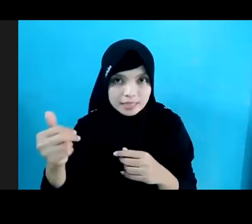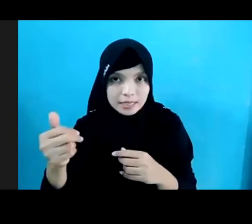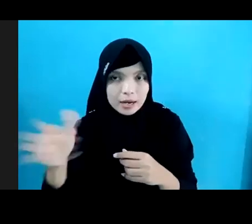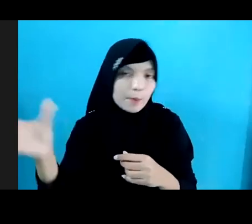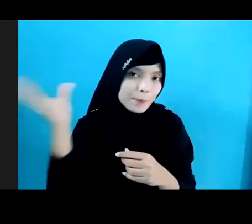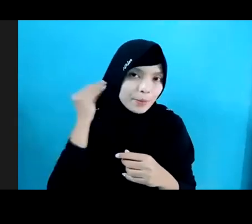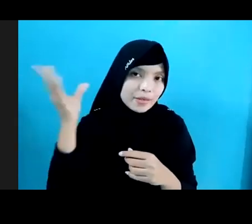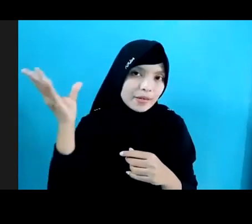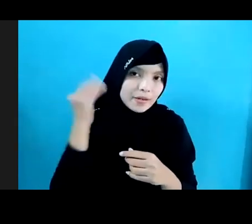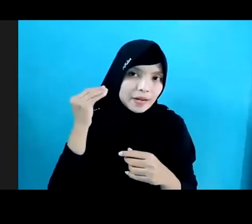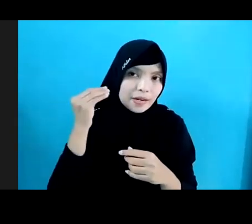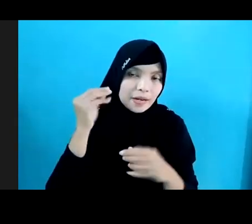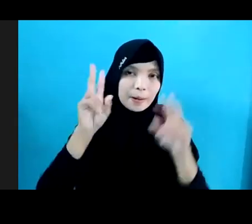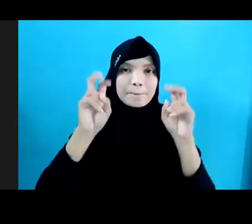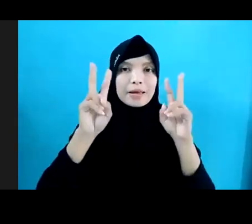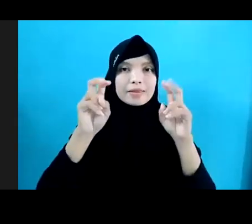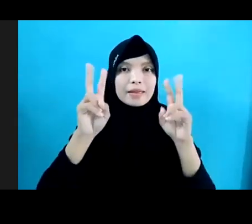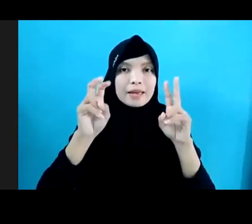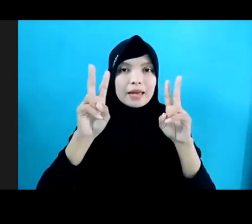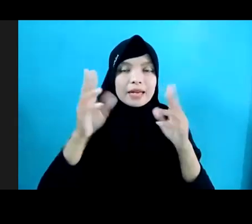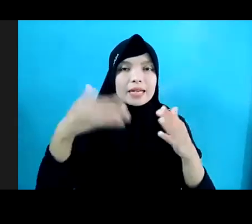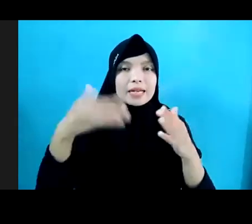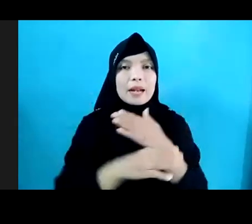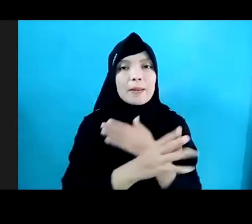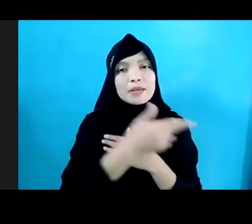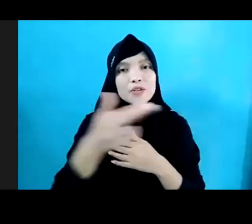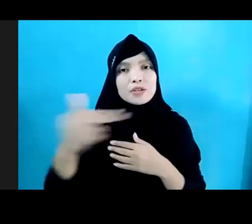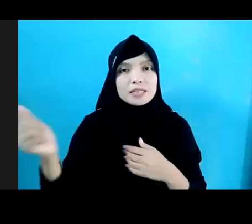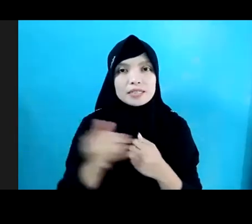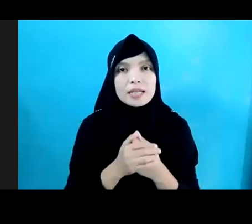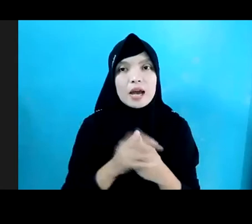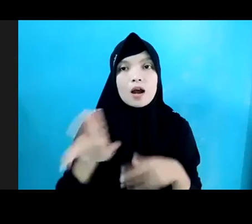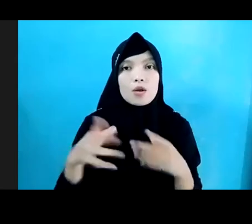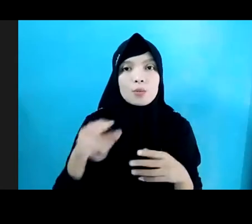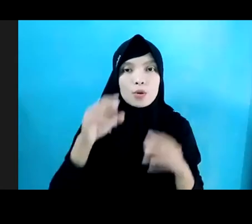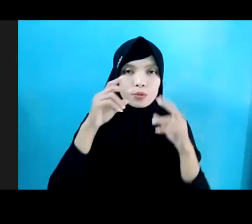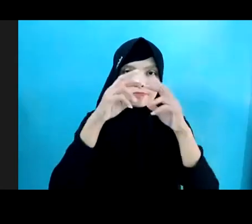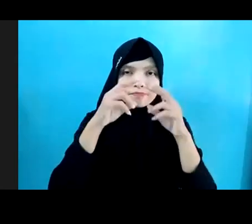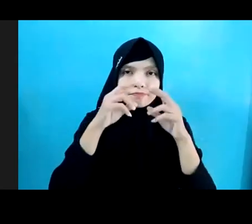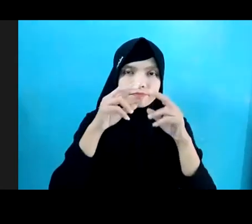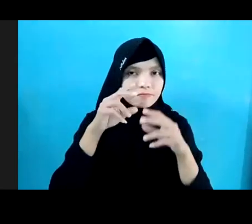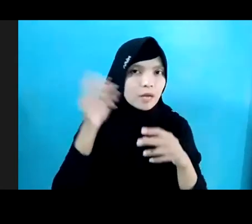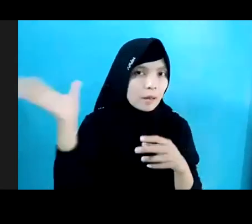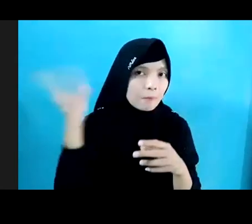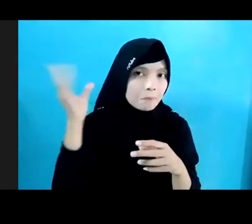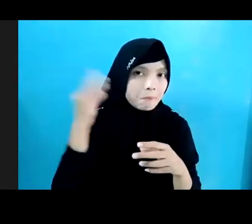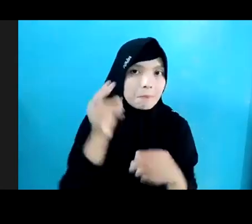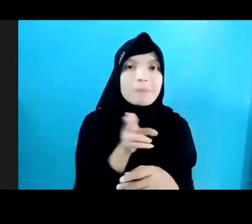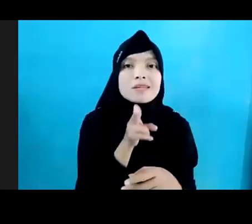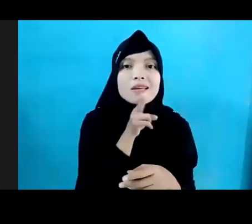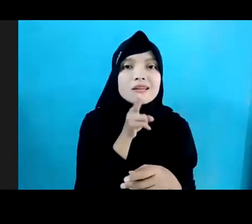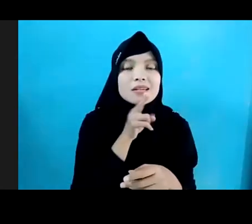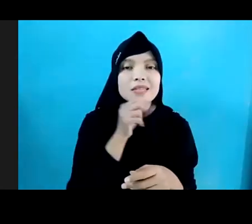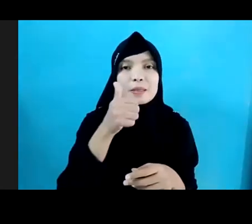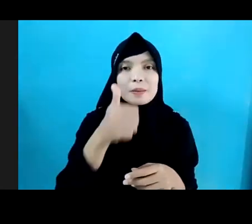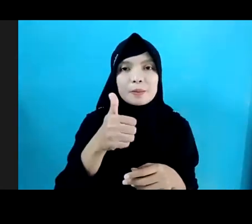Mendengarkan Materi Ibu Karen Di Dalam Bahasa Indonesia Bagi Yang Ingin Menyimak Dalam Bahasa Inggris Bisa Langsung Mendengarkan Tanpa